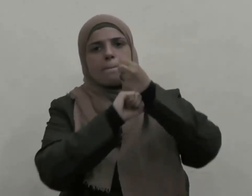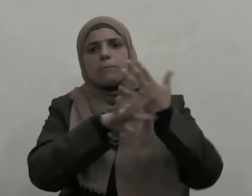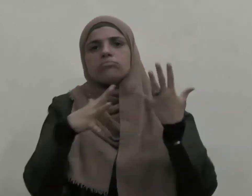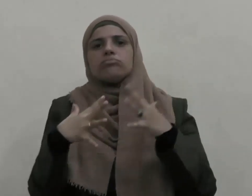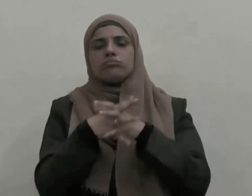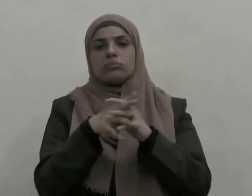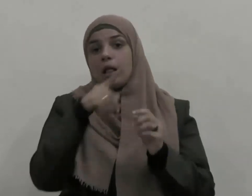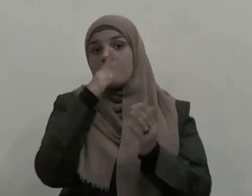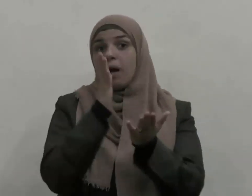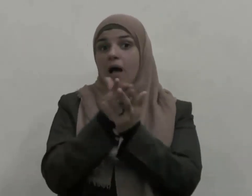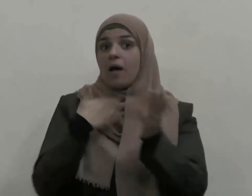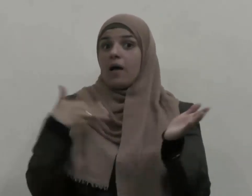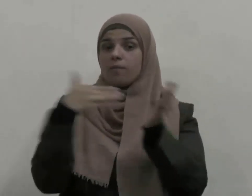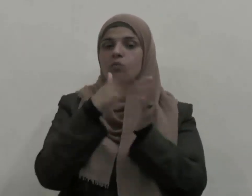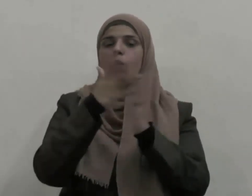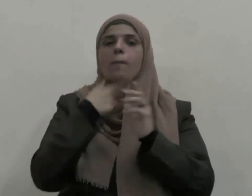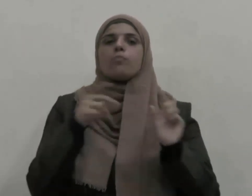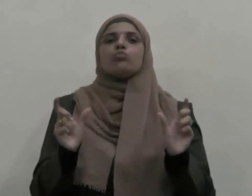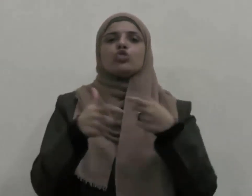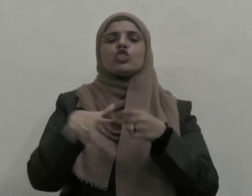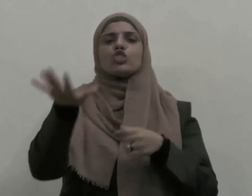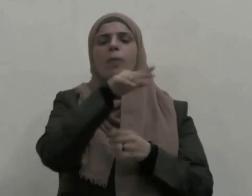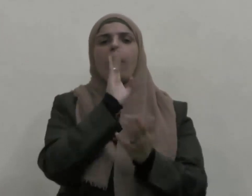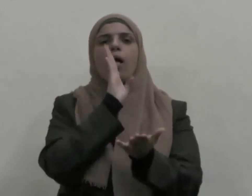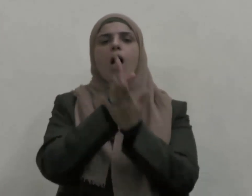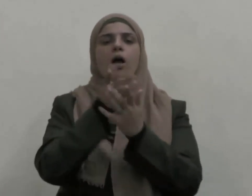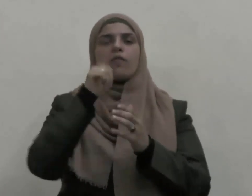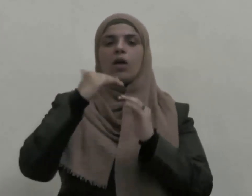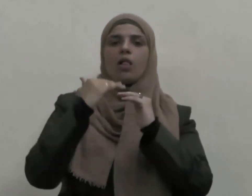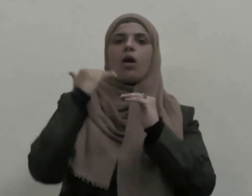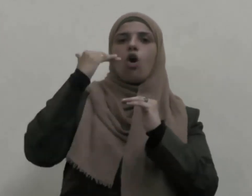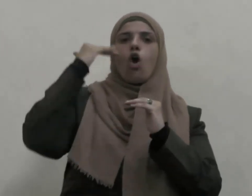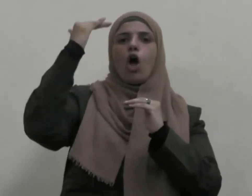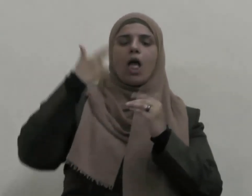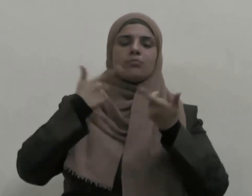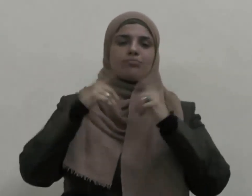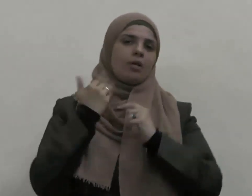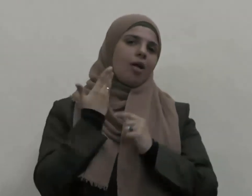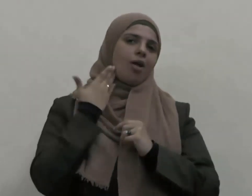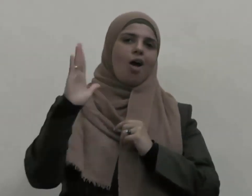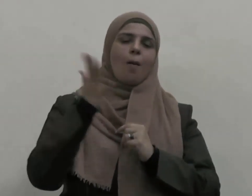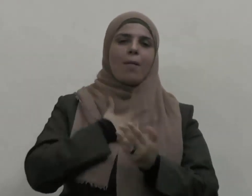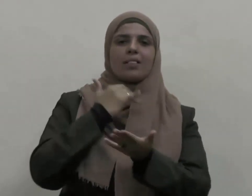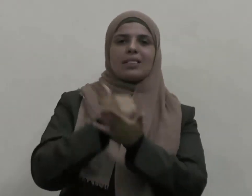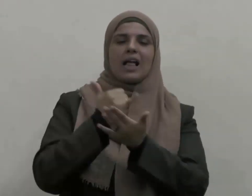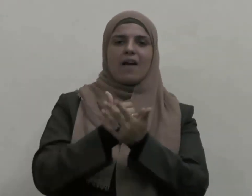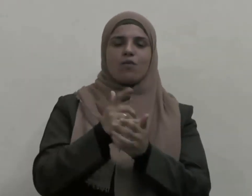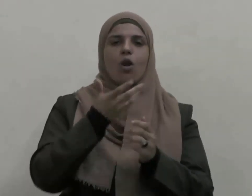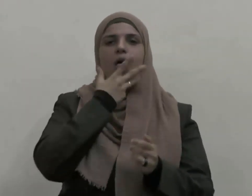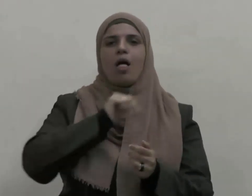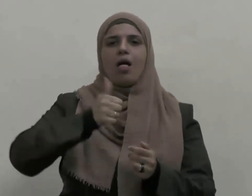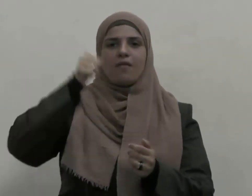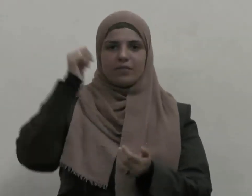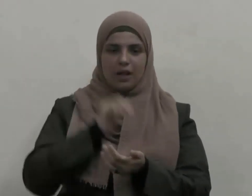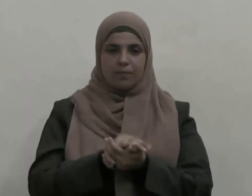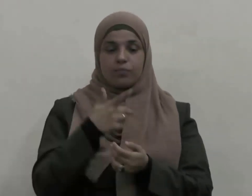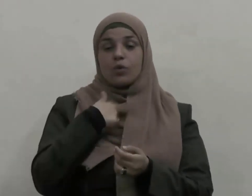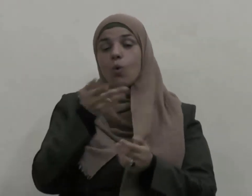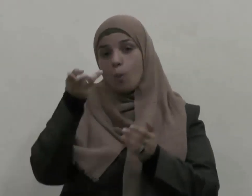المجتمع الرقي المنشود والتكافل المحمود ويكون سعي الفرد فيه من